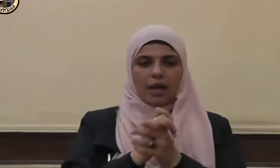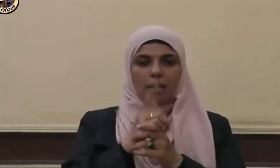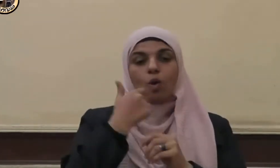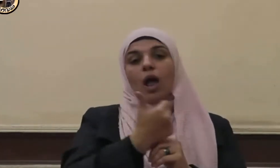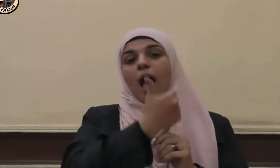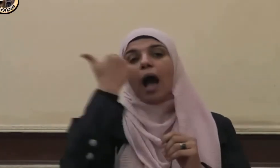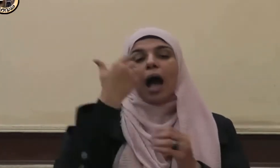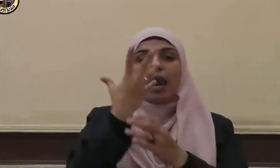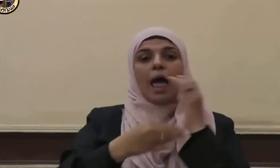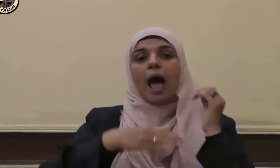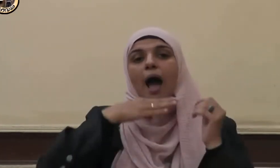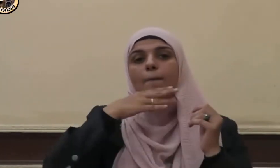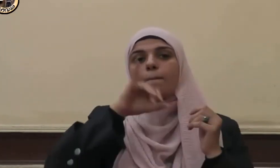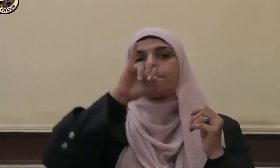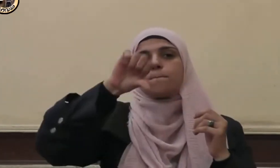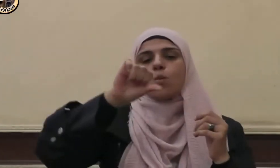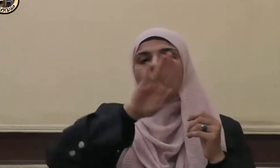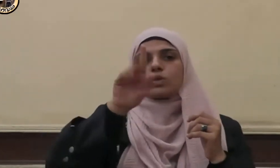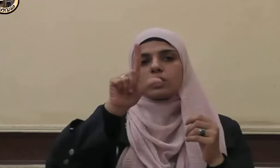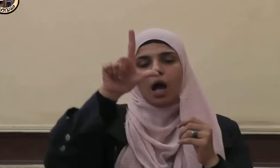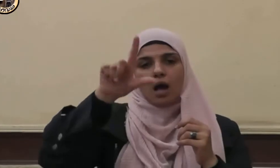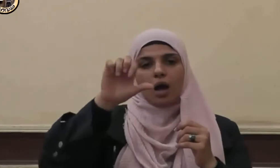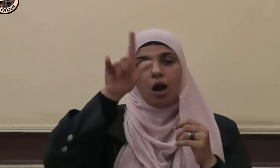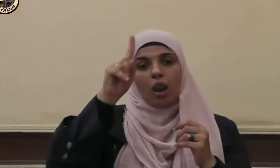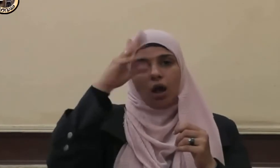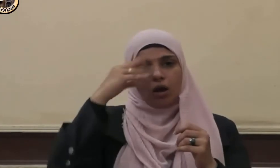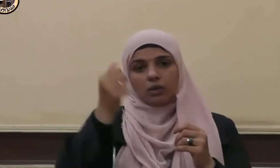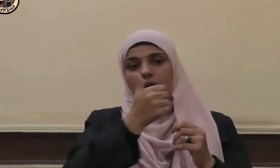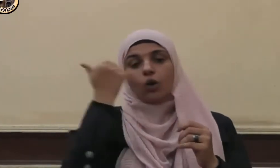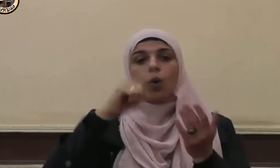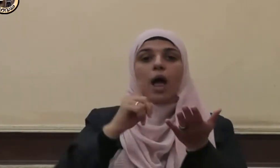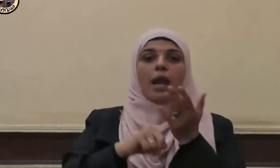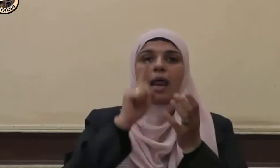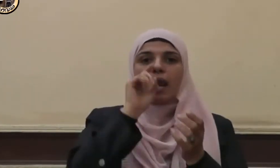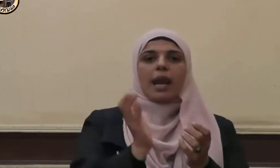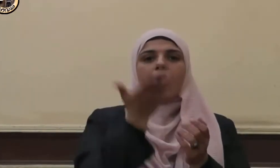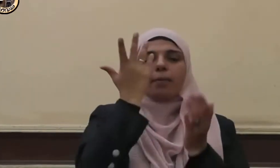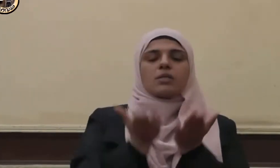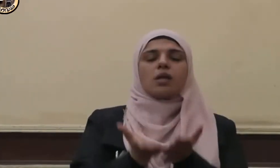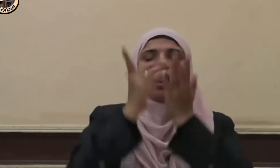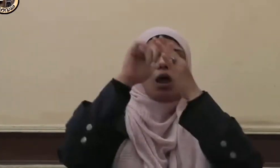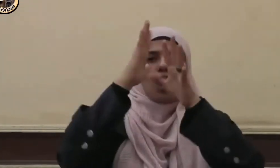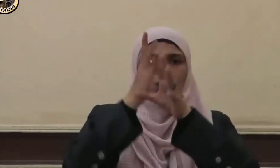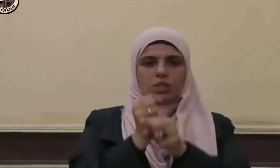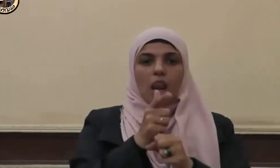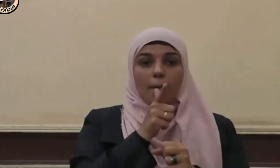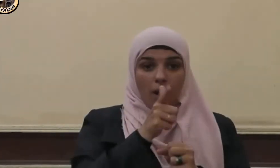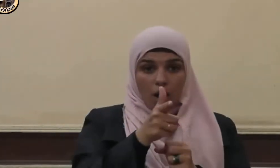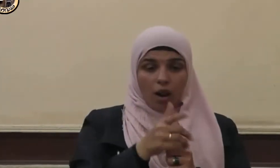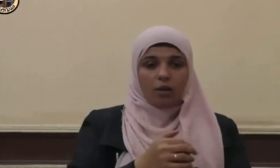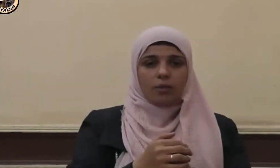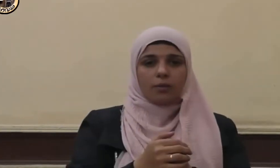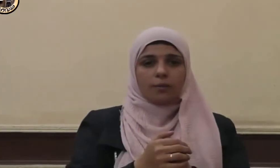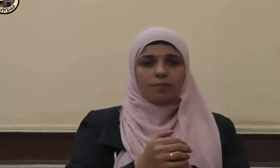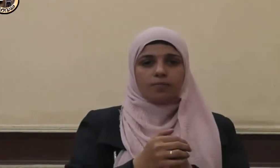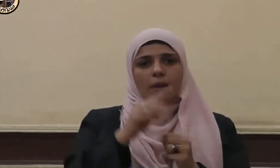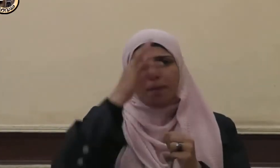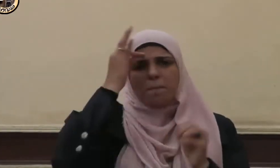موسى رضي الله عنه أن النبي صلى الله عليه وسلم قال مثل الذي